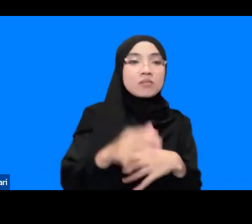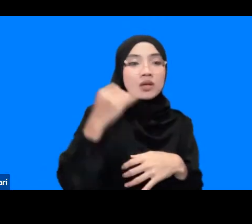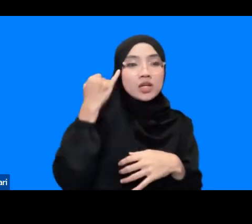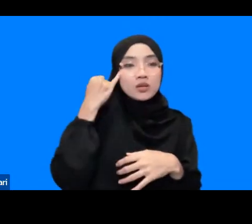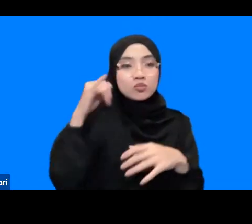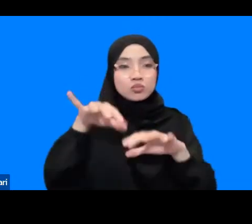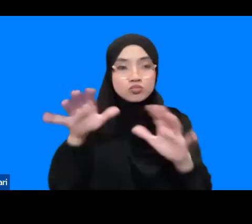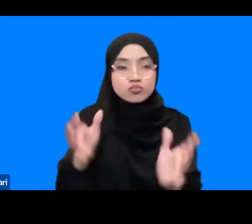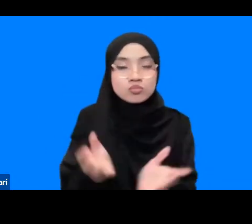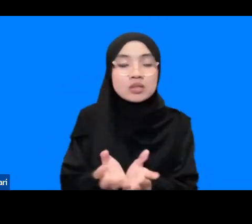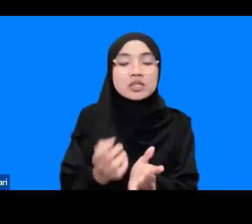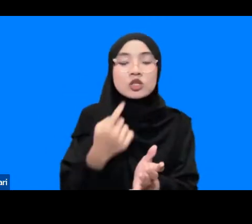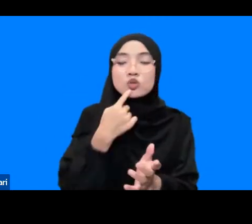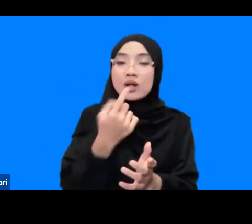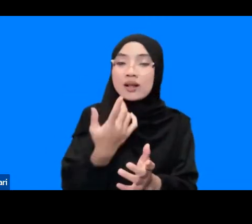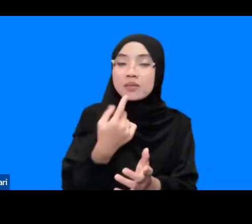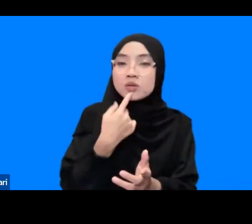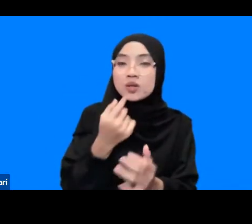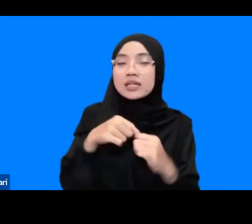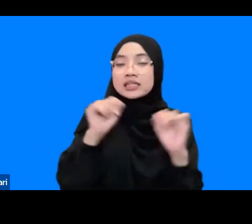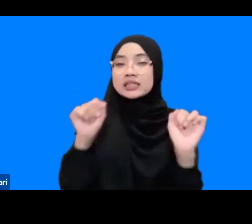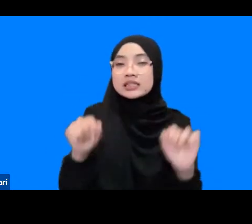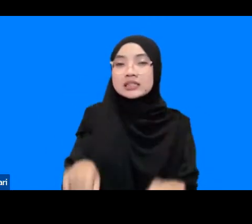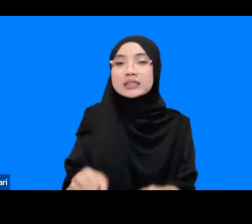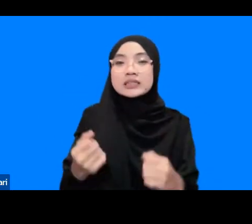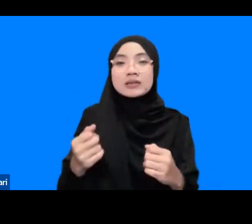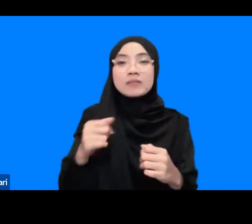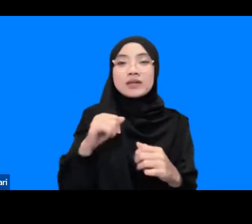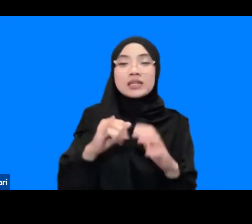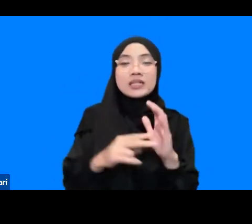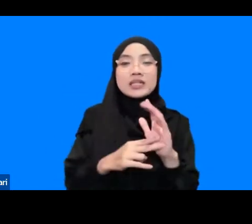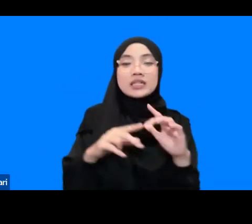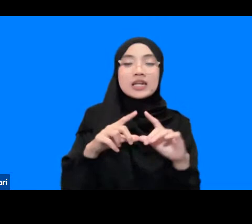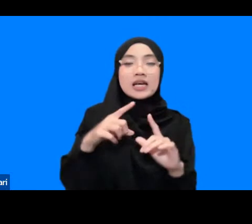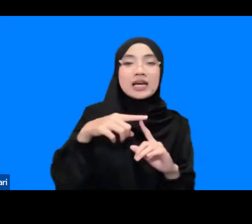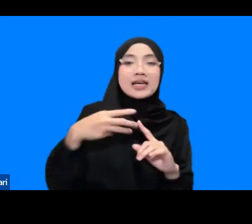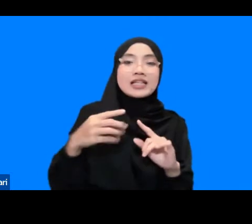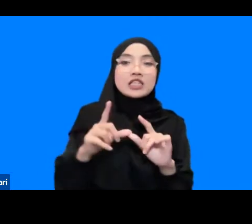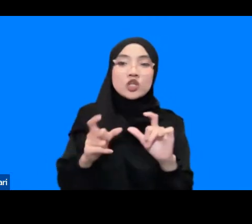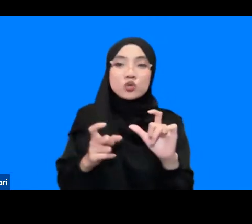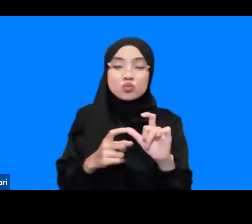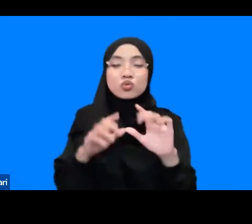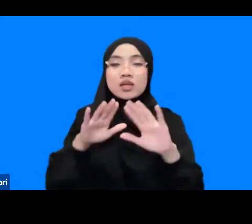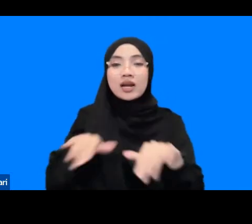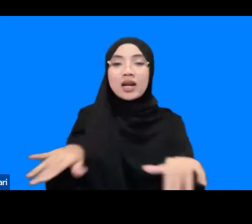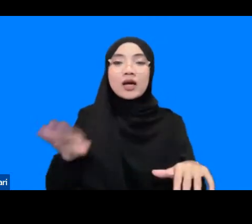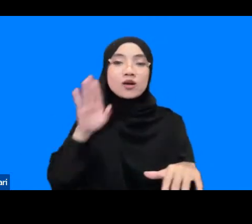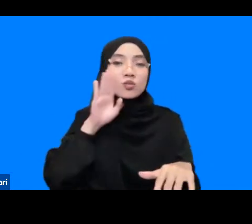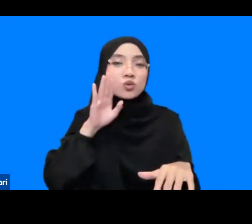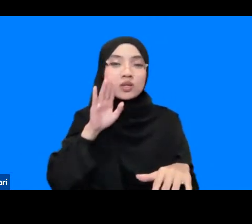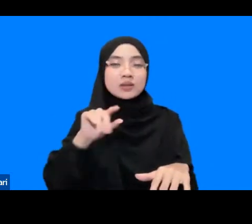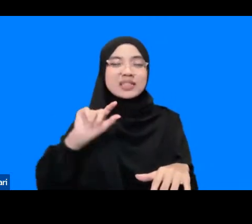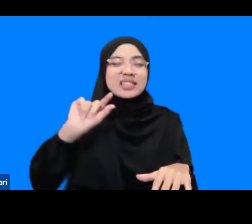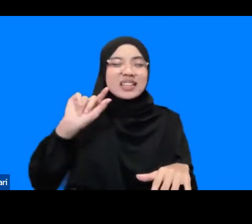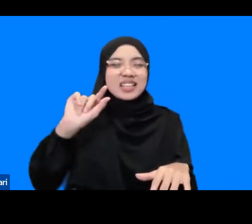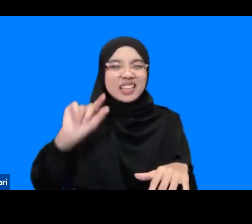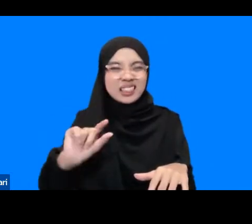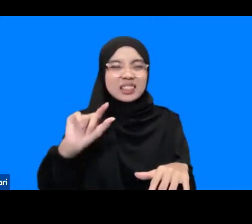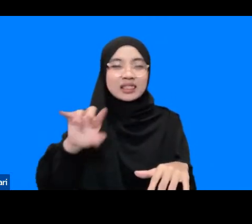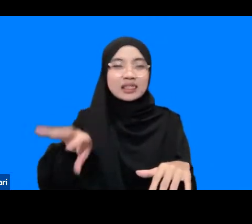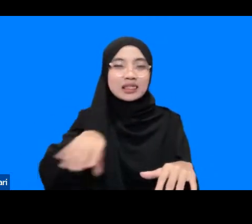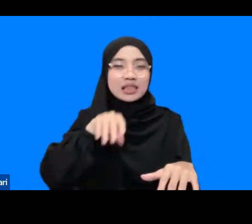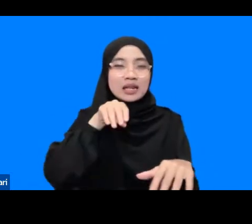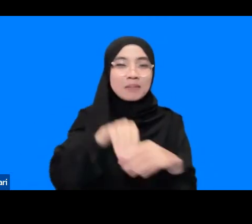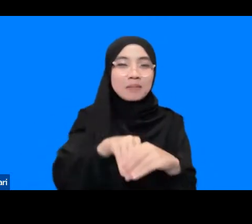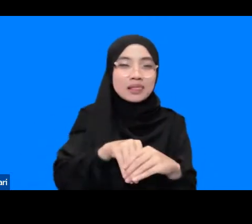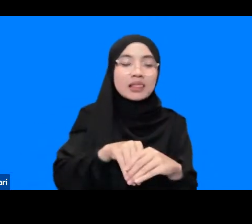terkait isu Inertius nah anak-anak muda ini sangat sedikit yang terlibat di